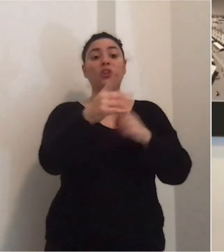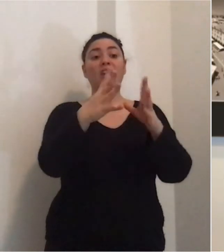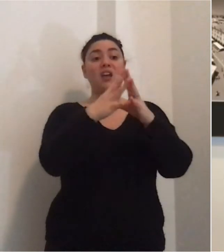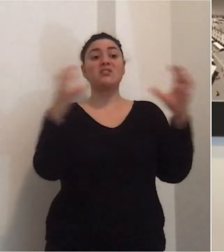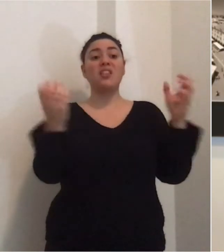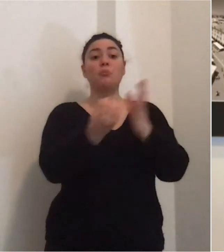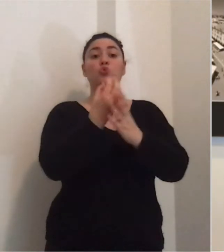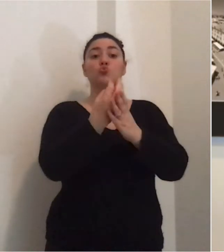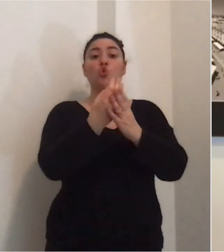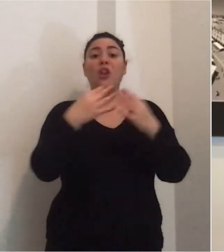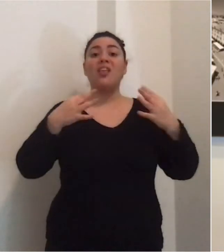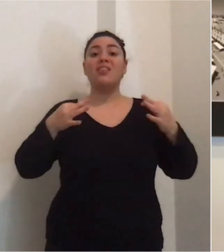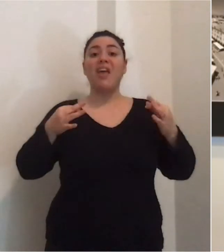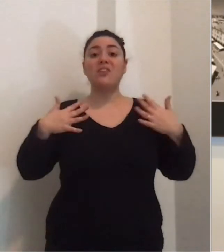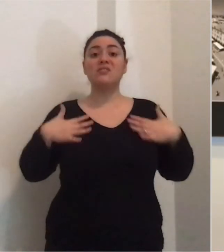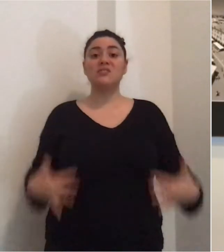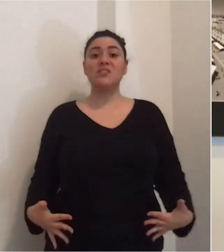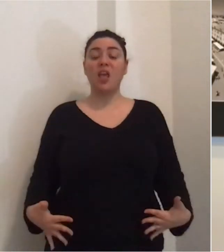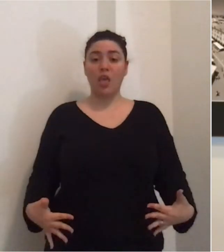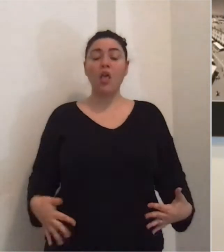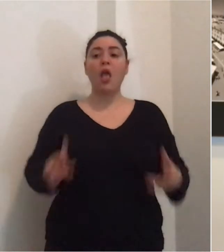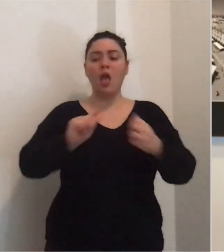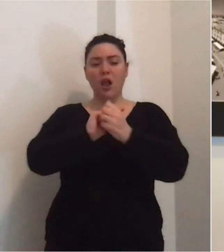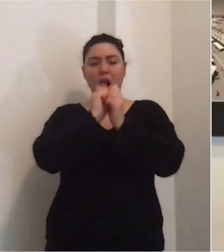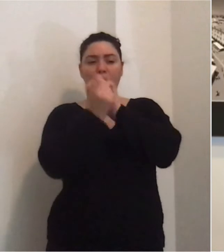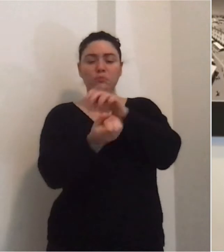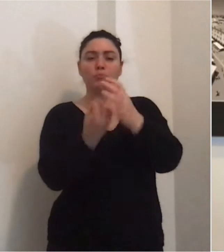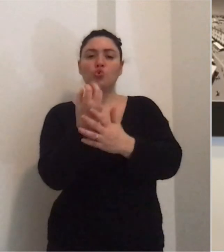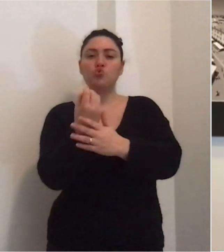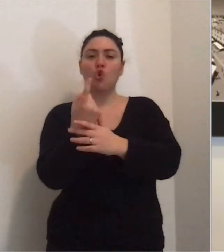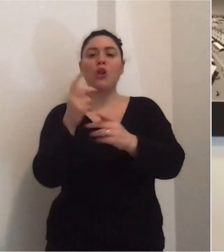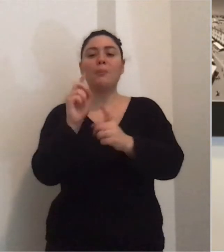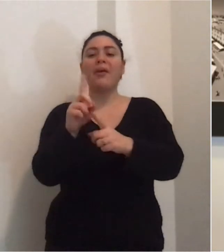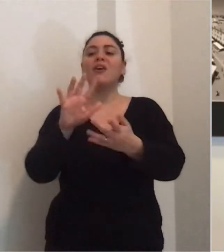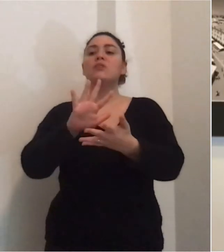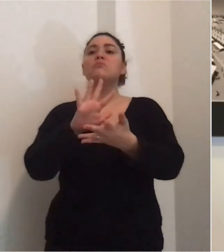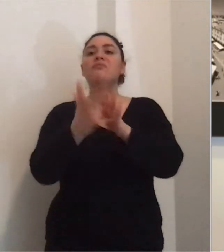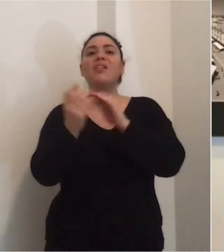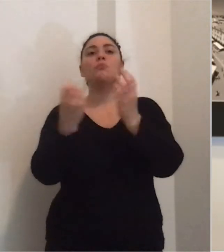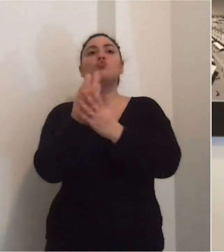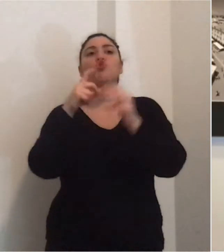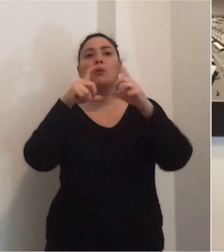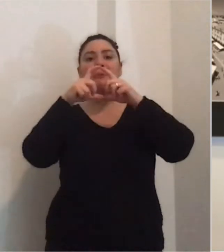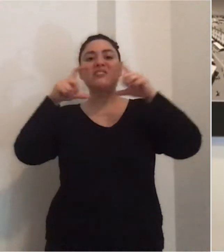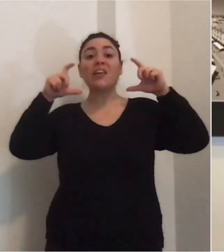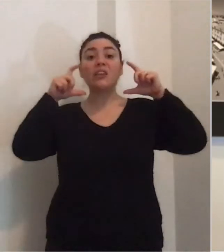tutto il distretto del tessile che si sta attivando per produrre in una filiera assolutamente